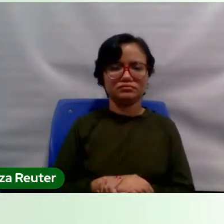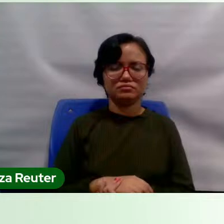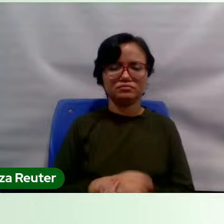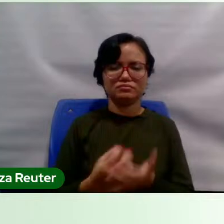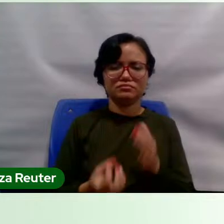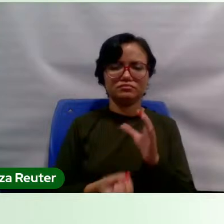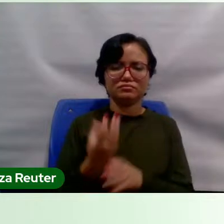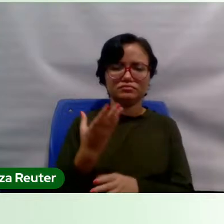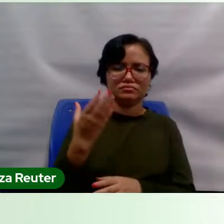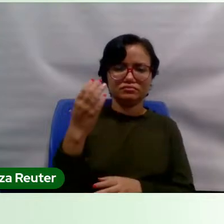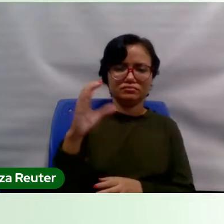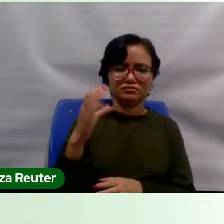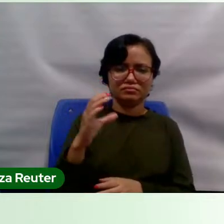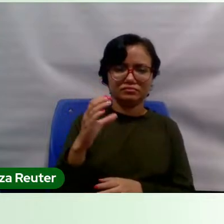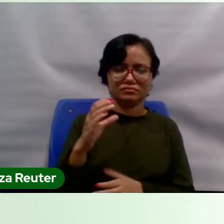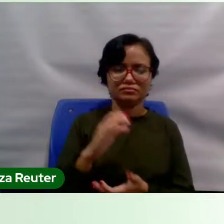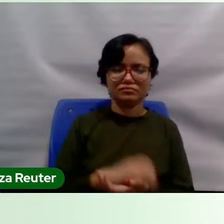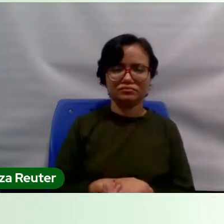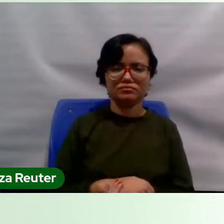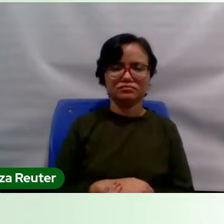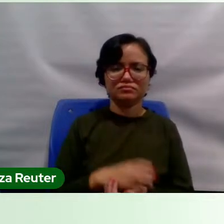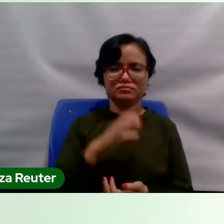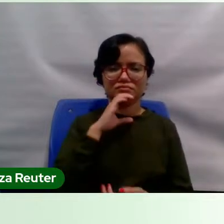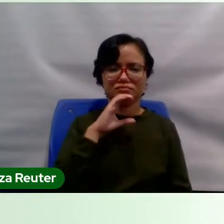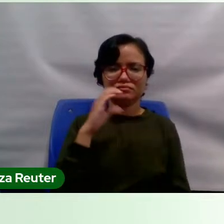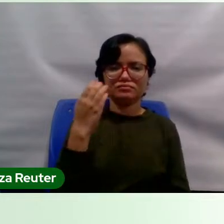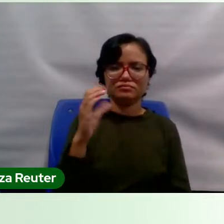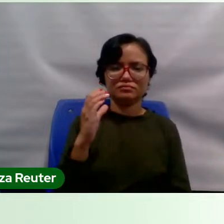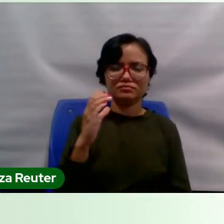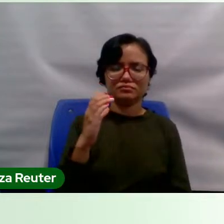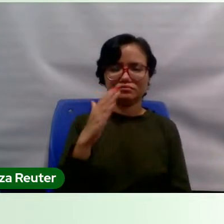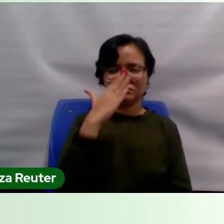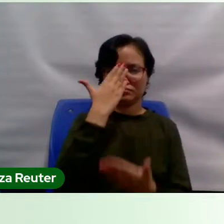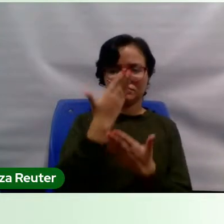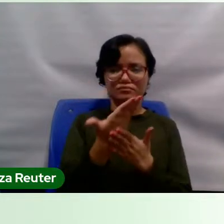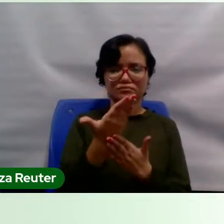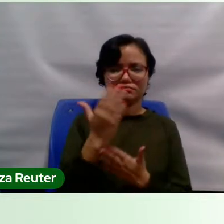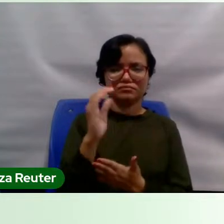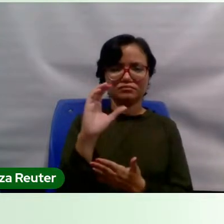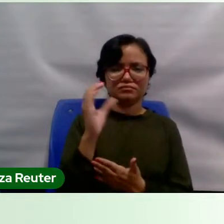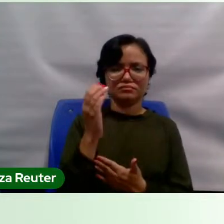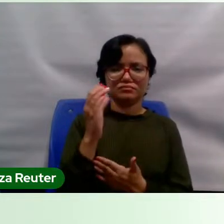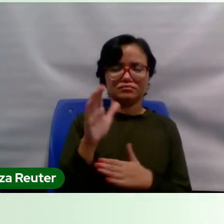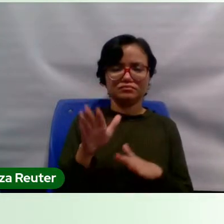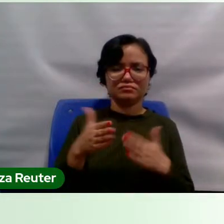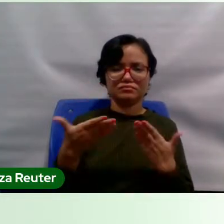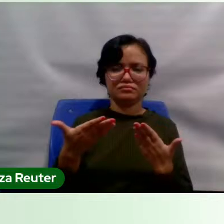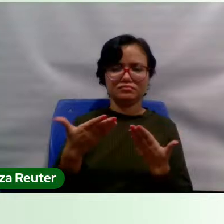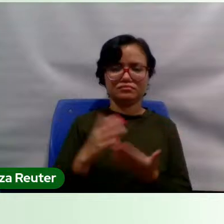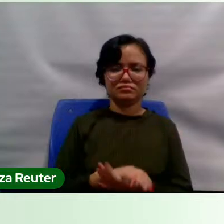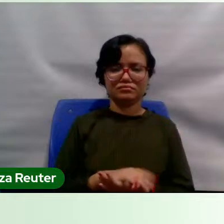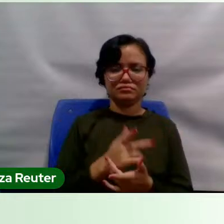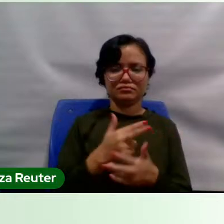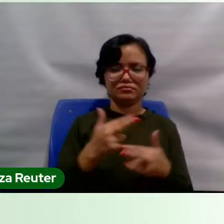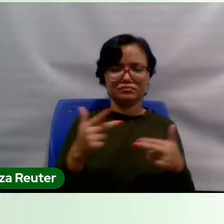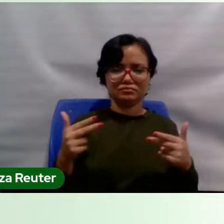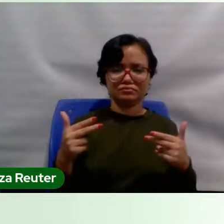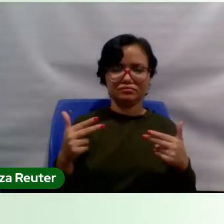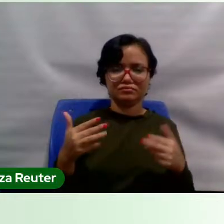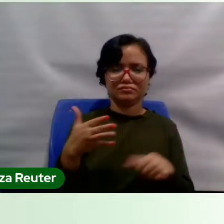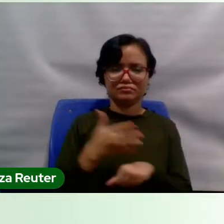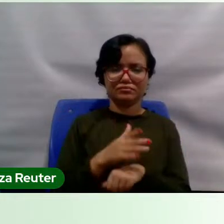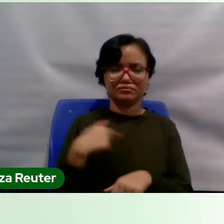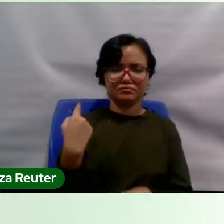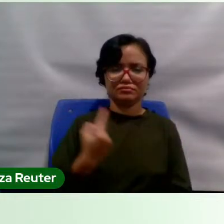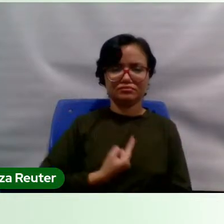a ciência, o conhecimento científico, a crença na ciência. Então, isso são coisas que fazem parte da nossa